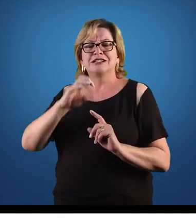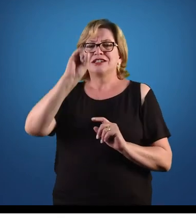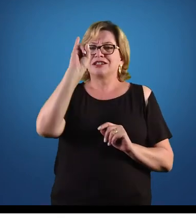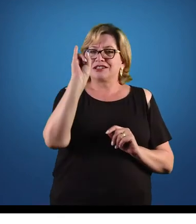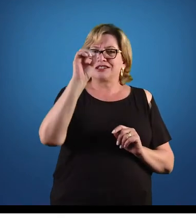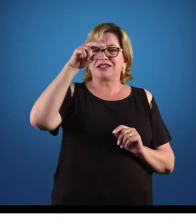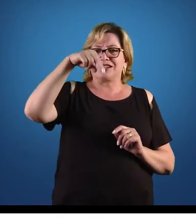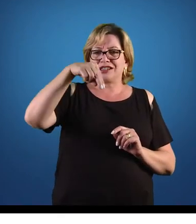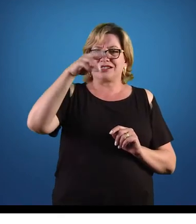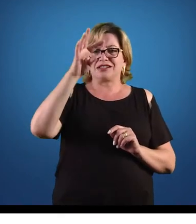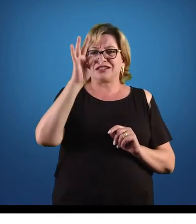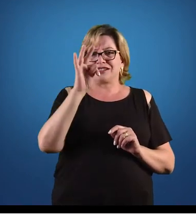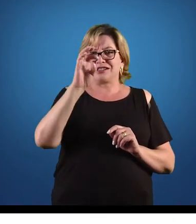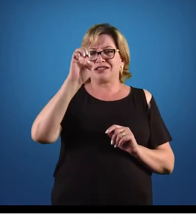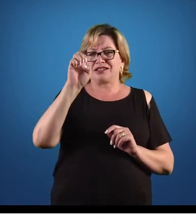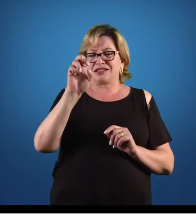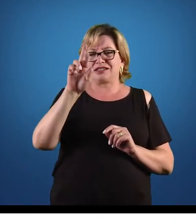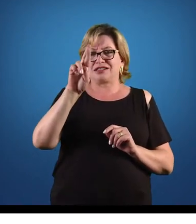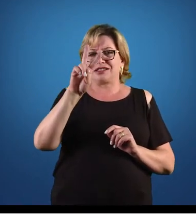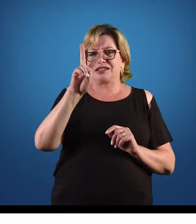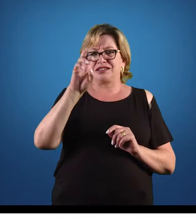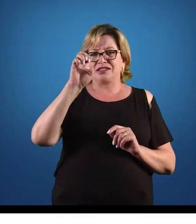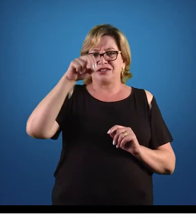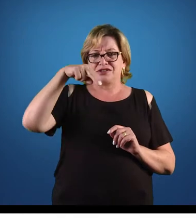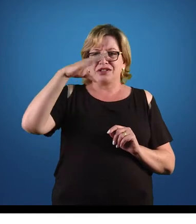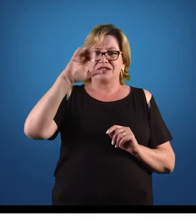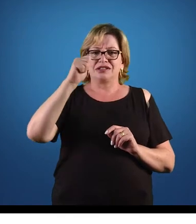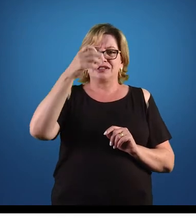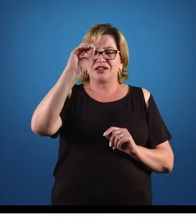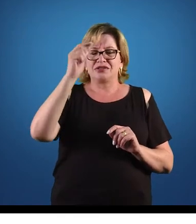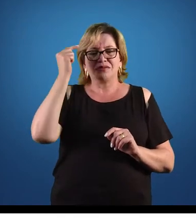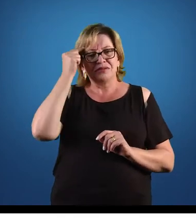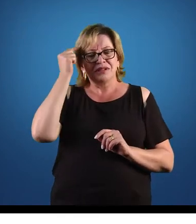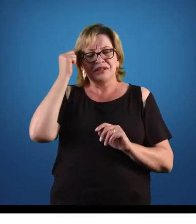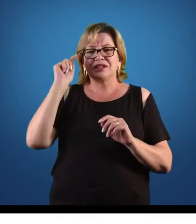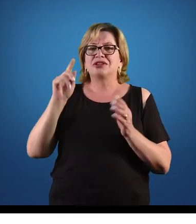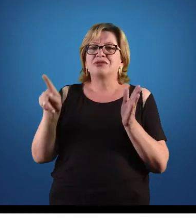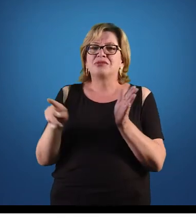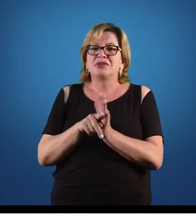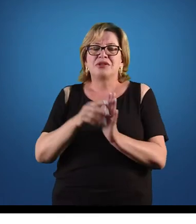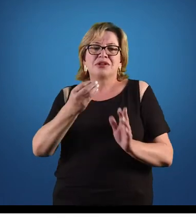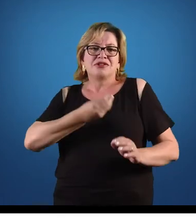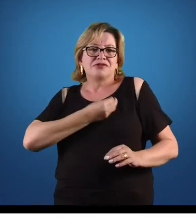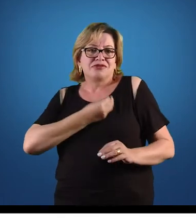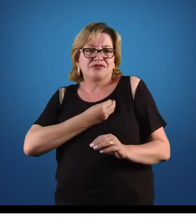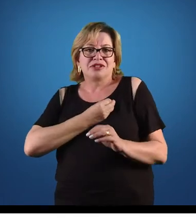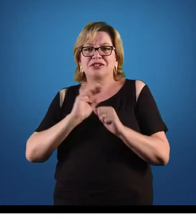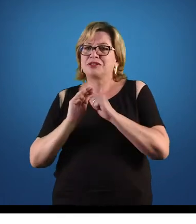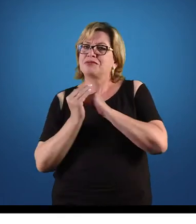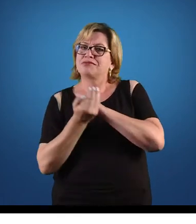especial nas questões de bem-estar do cidadão. Então,